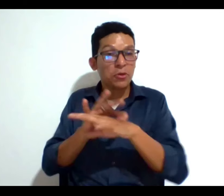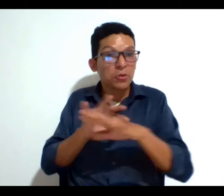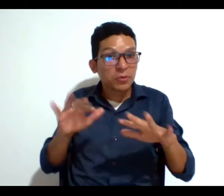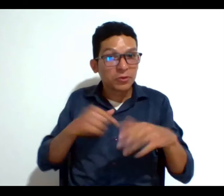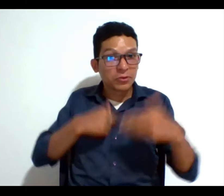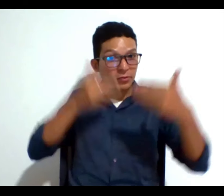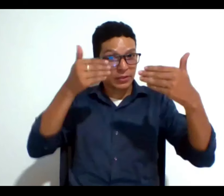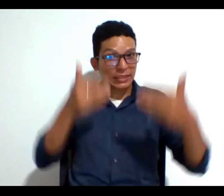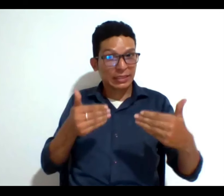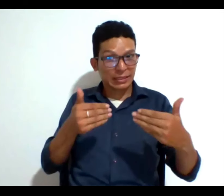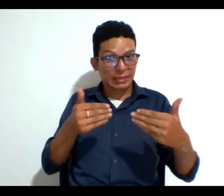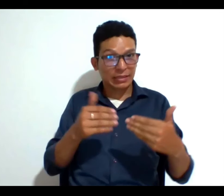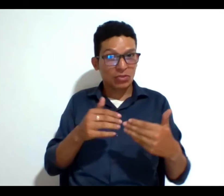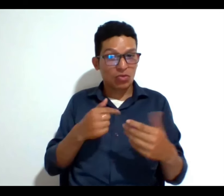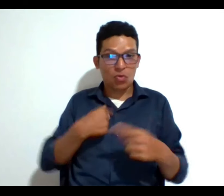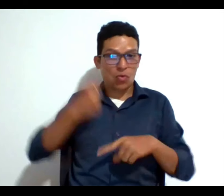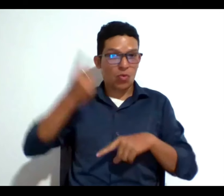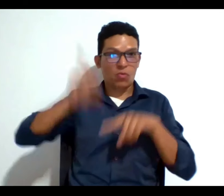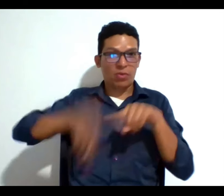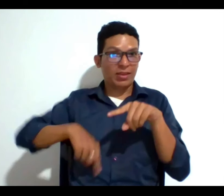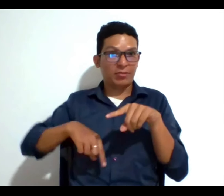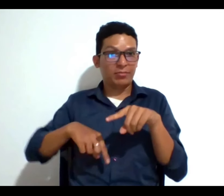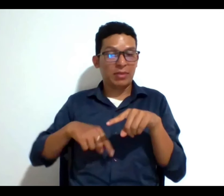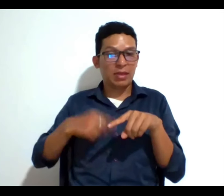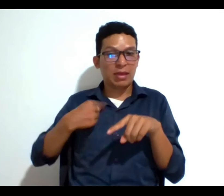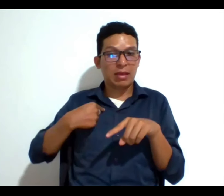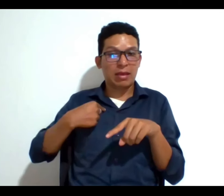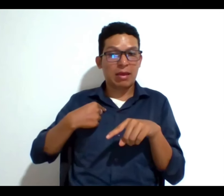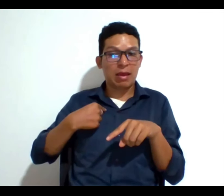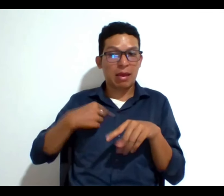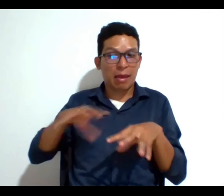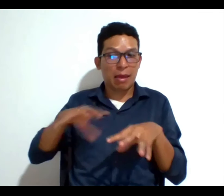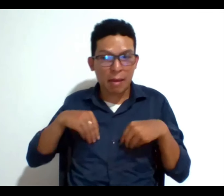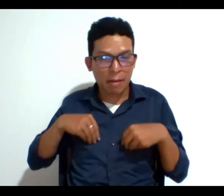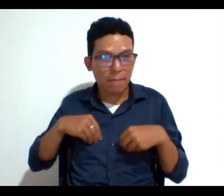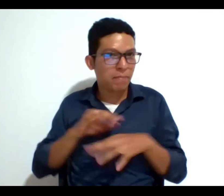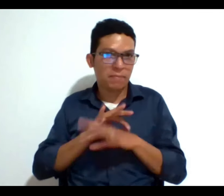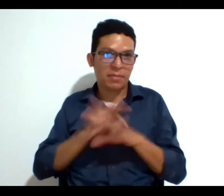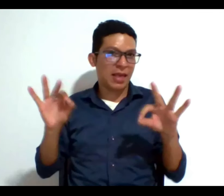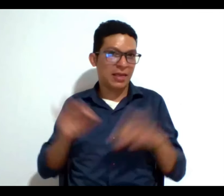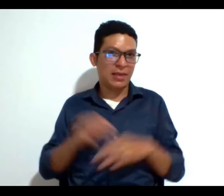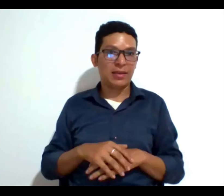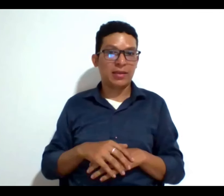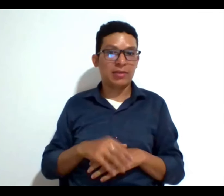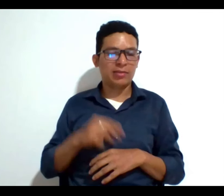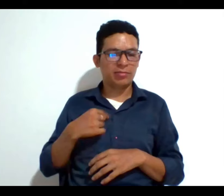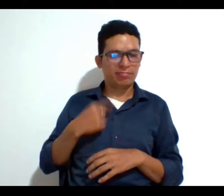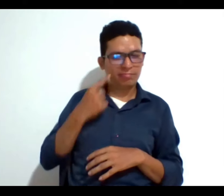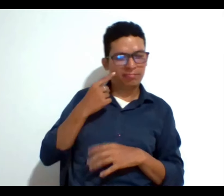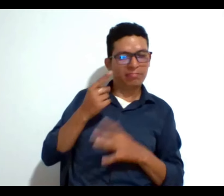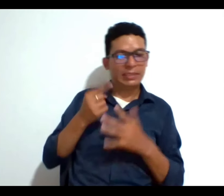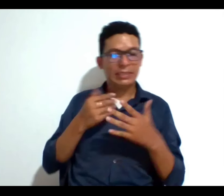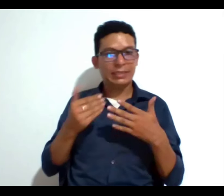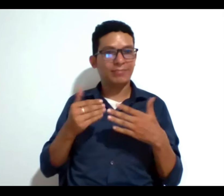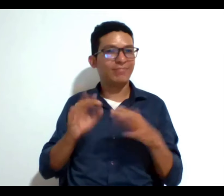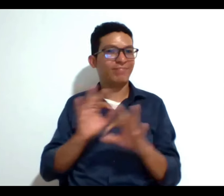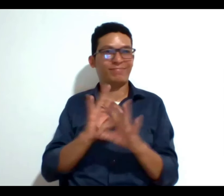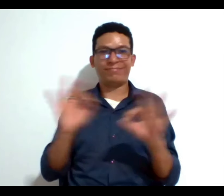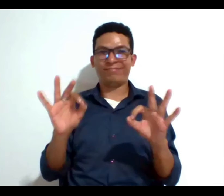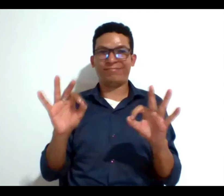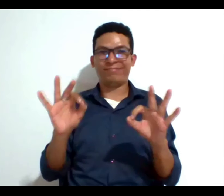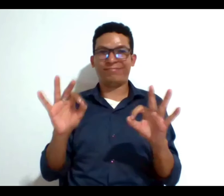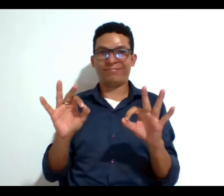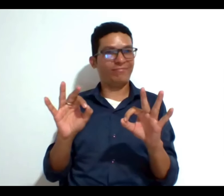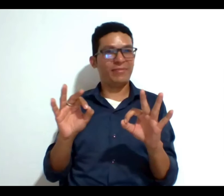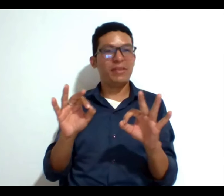discapacidad yo no puedo asumir nada frente a la competencia presumir nada y por eso es importante esa